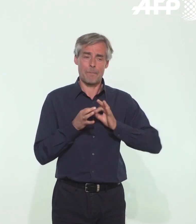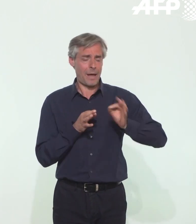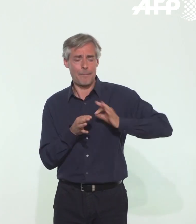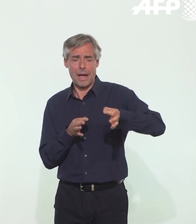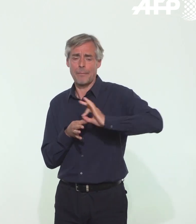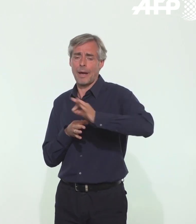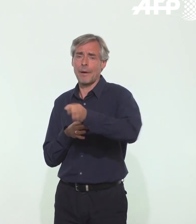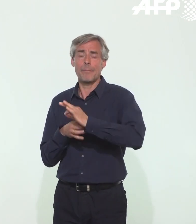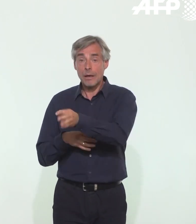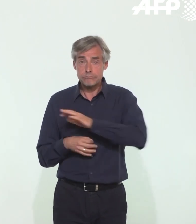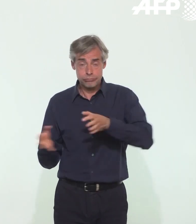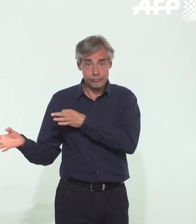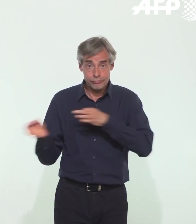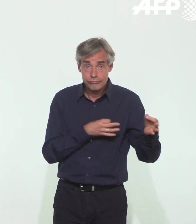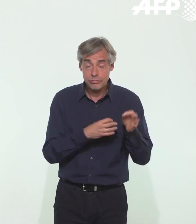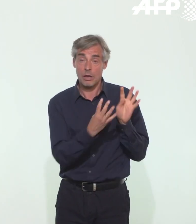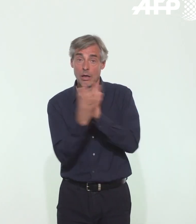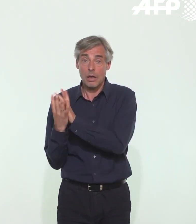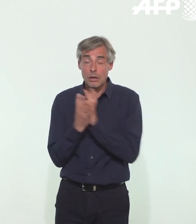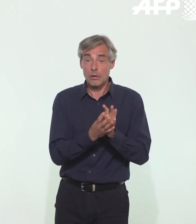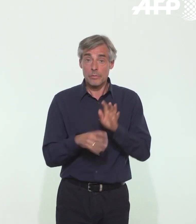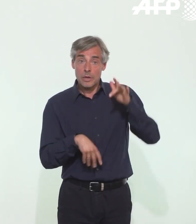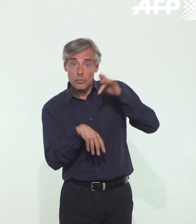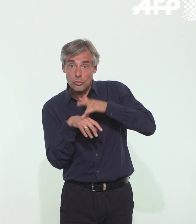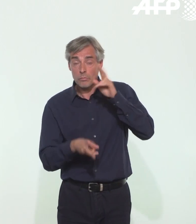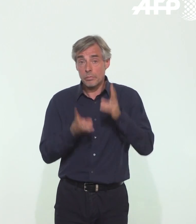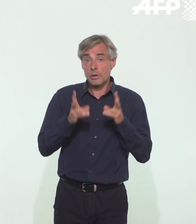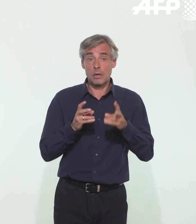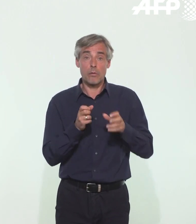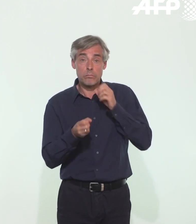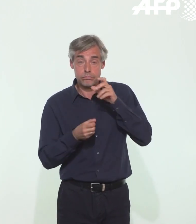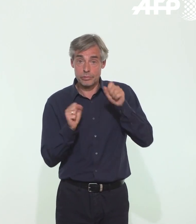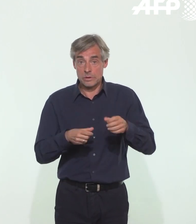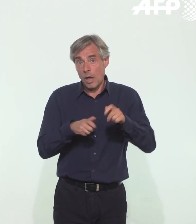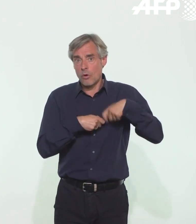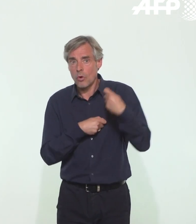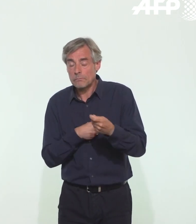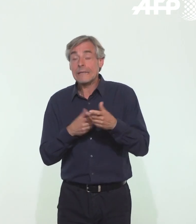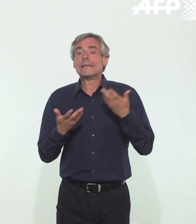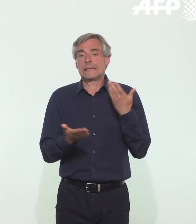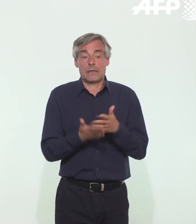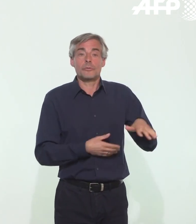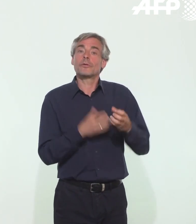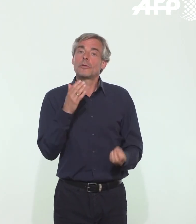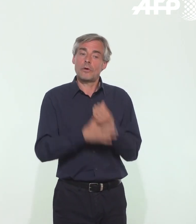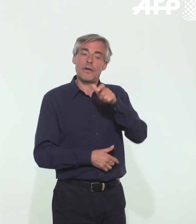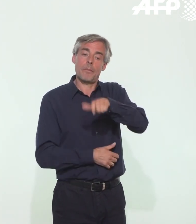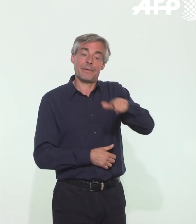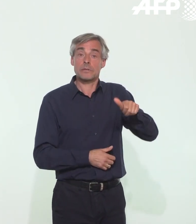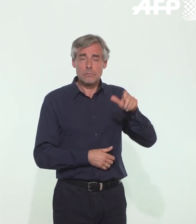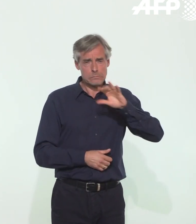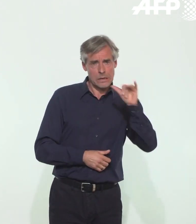avec des contacts réguliers, avec des contacts rapprochés, avec des contacts prolongés. Et ces personnes doivent être